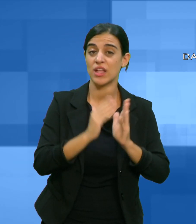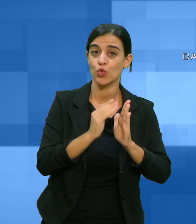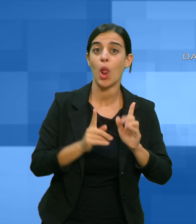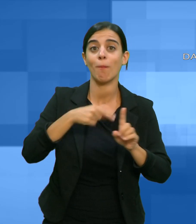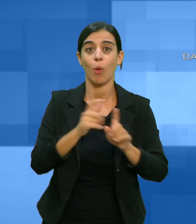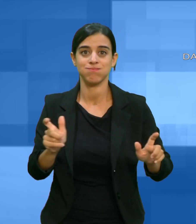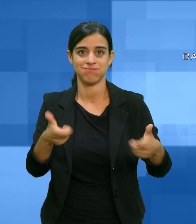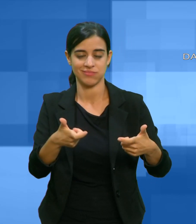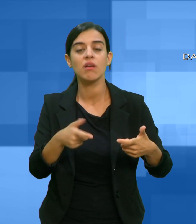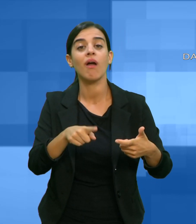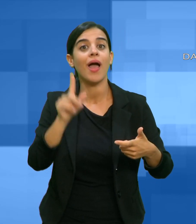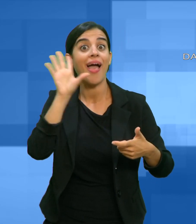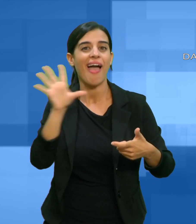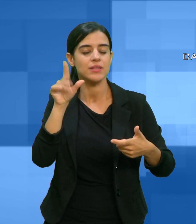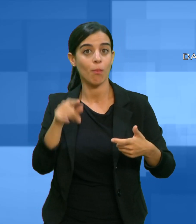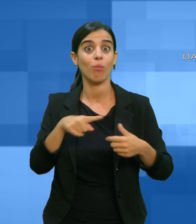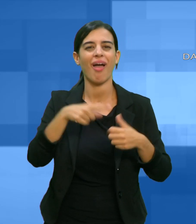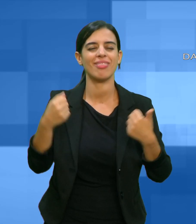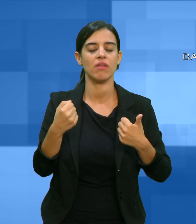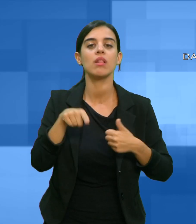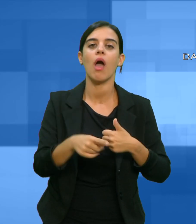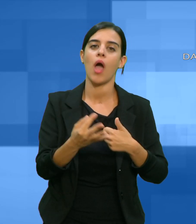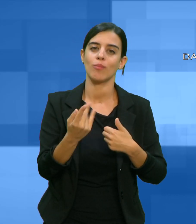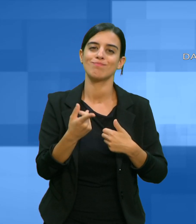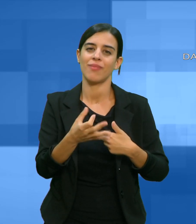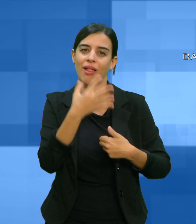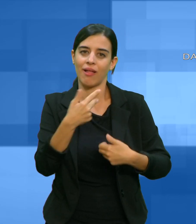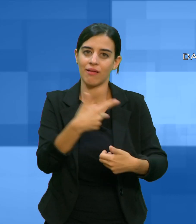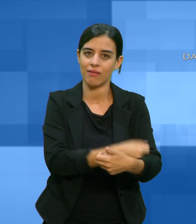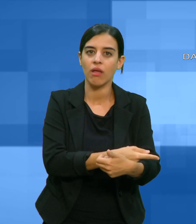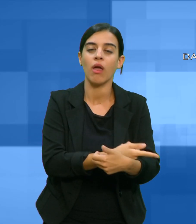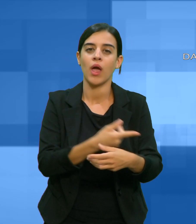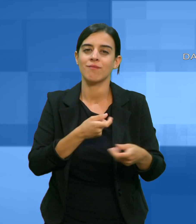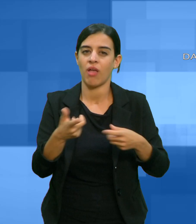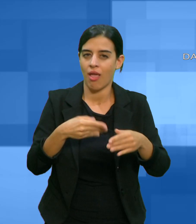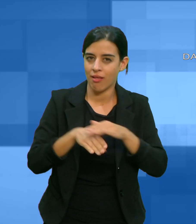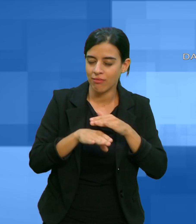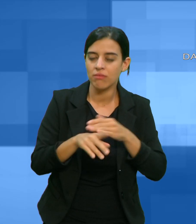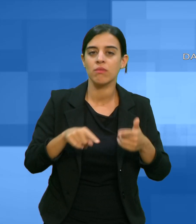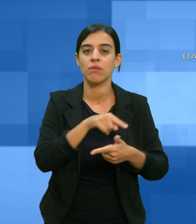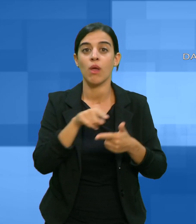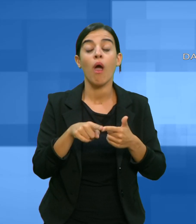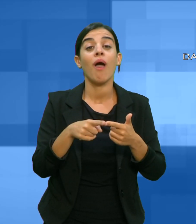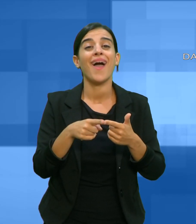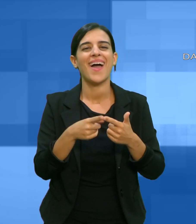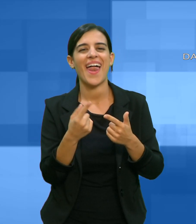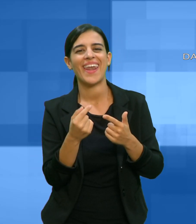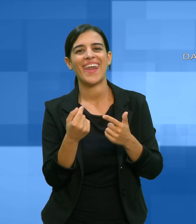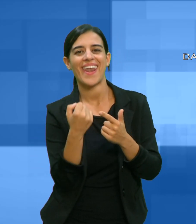stupefacenti, dei reati predatori, in particolare rapine ad uffici